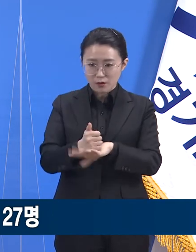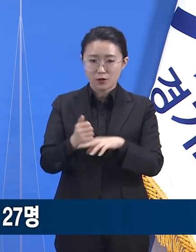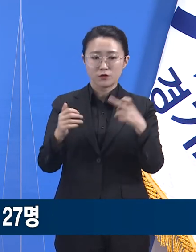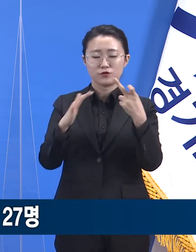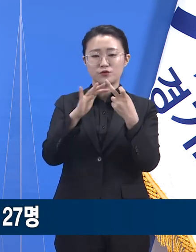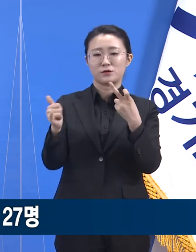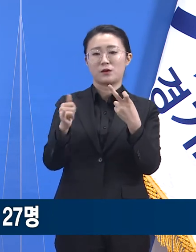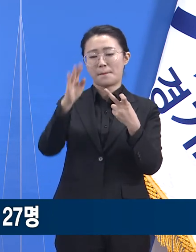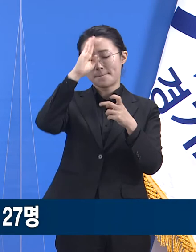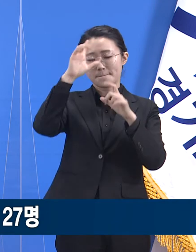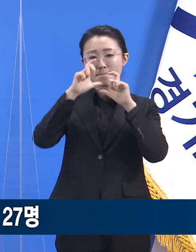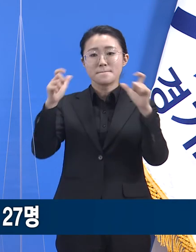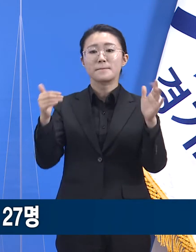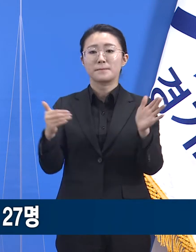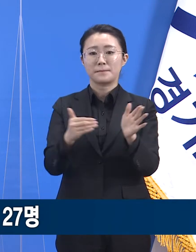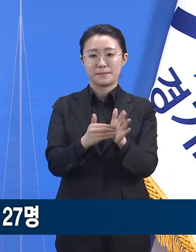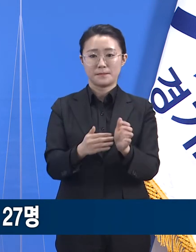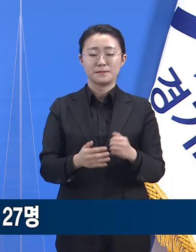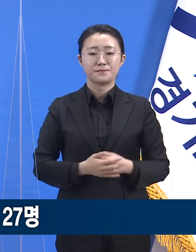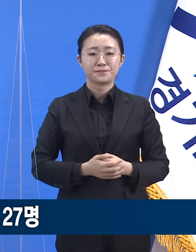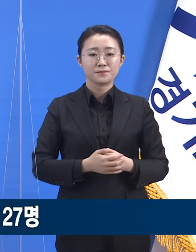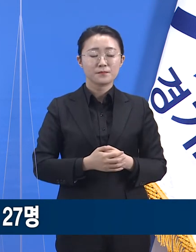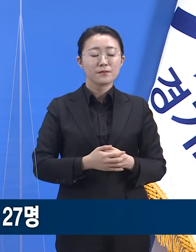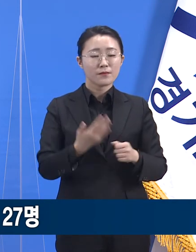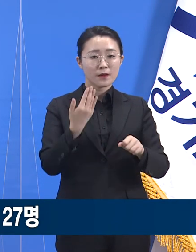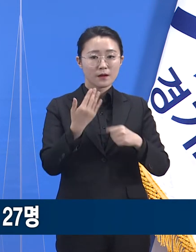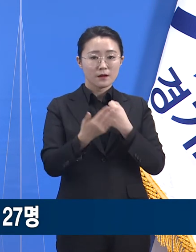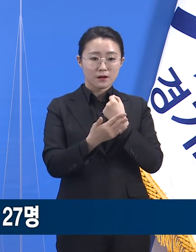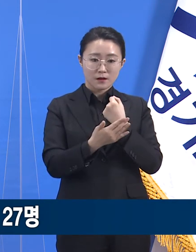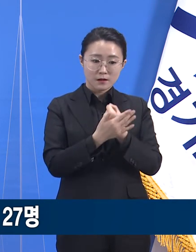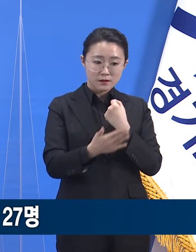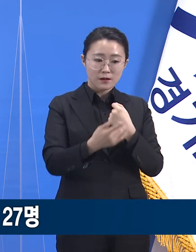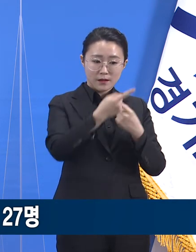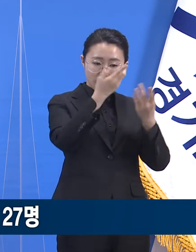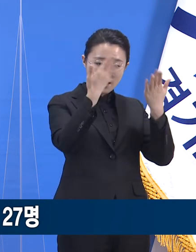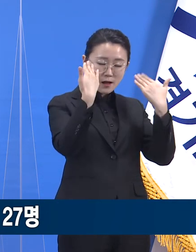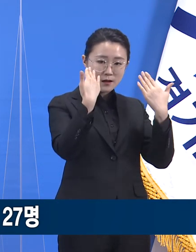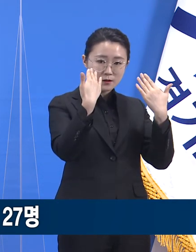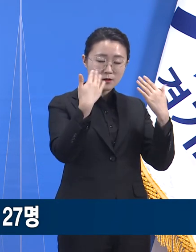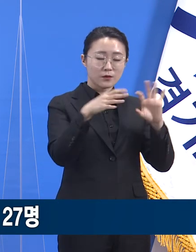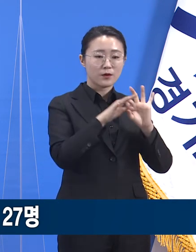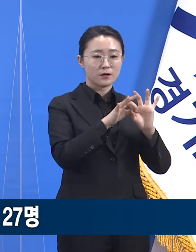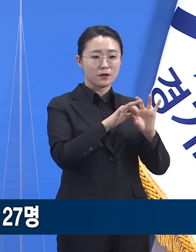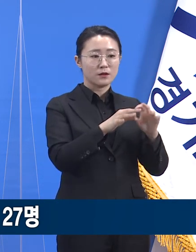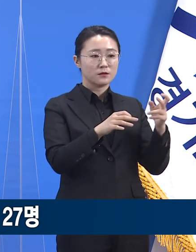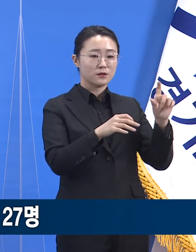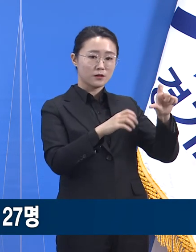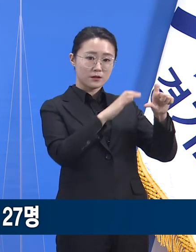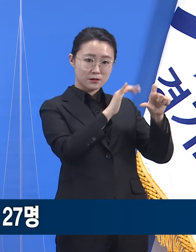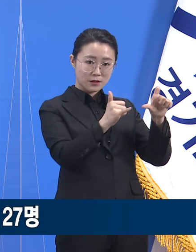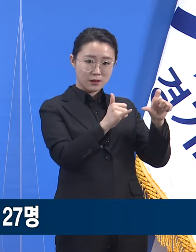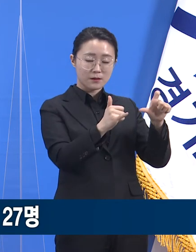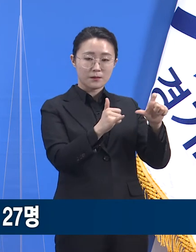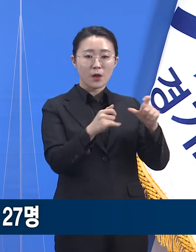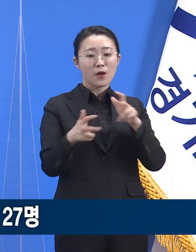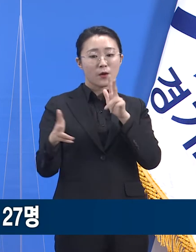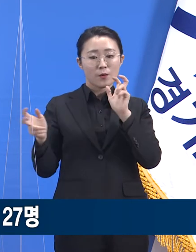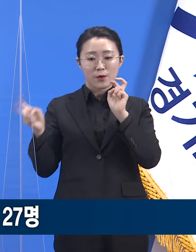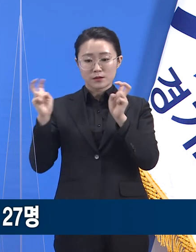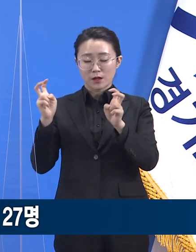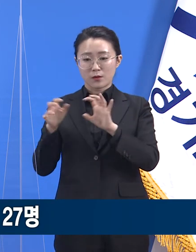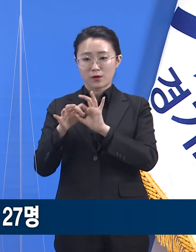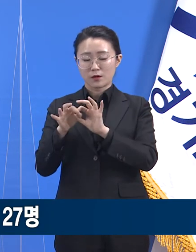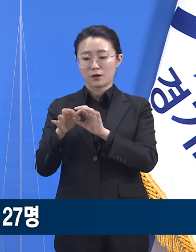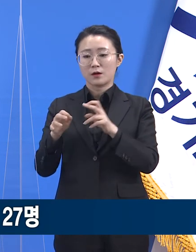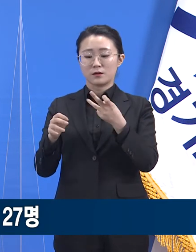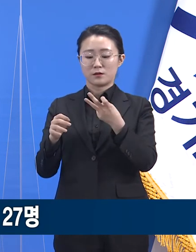그 결과 대학교 관련 15명, 사업장 관련 12명 등 지금까지 이 관련 클러스터의